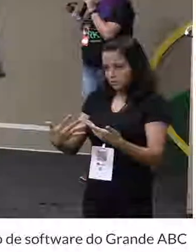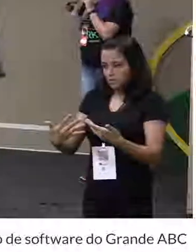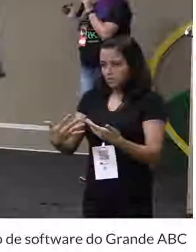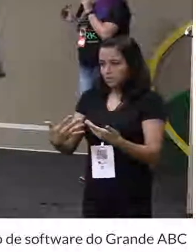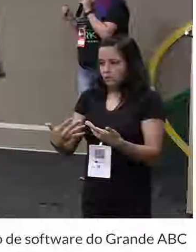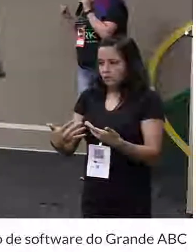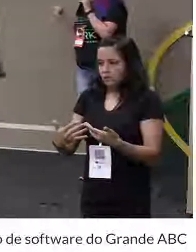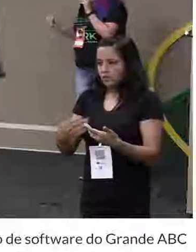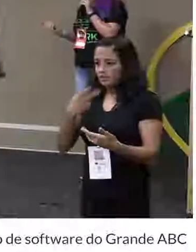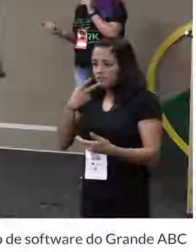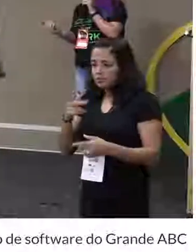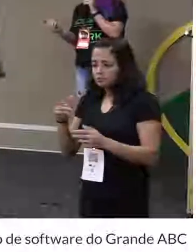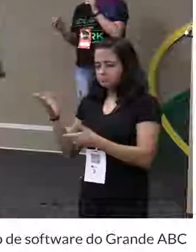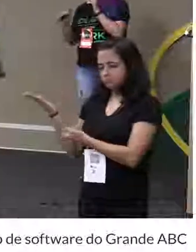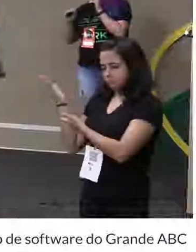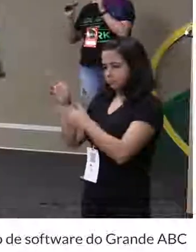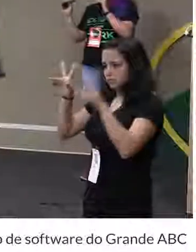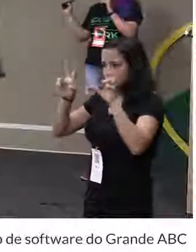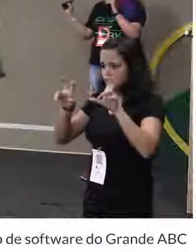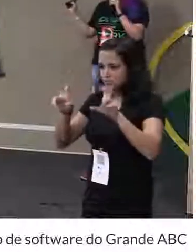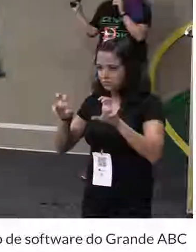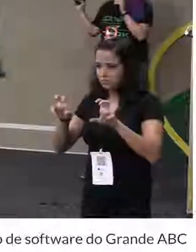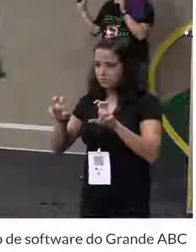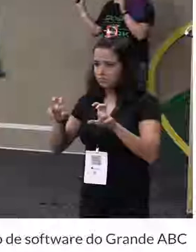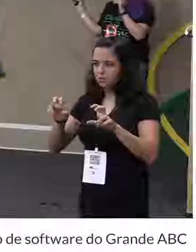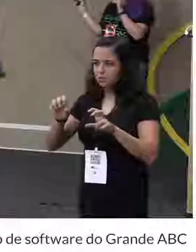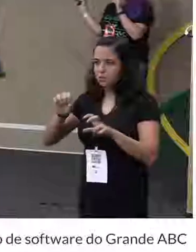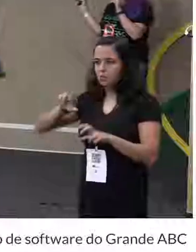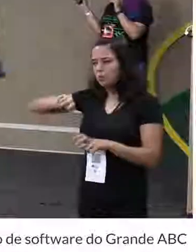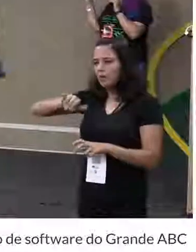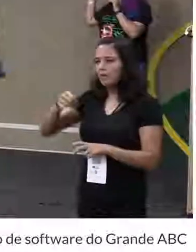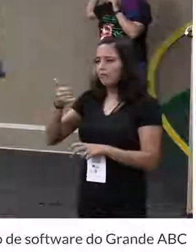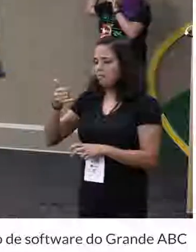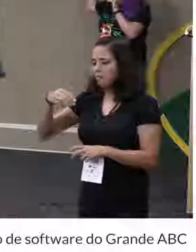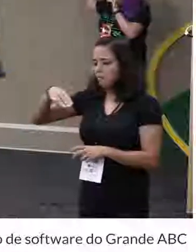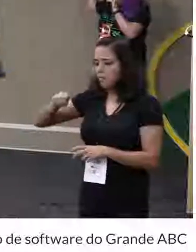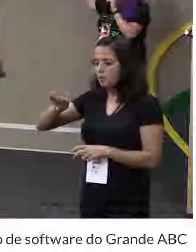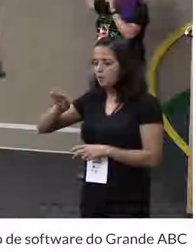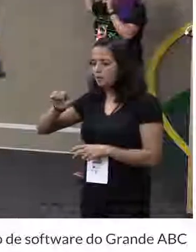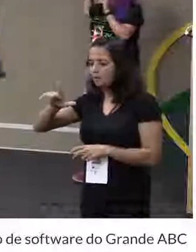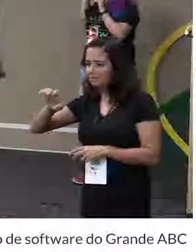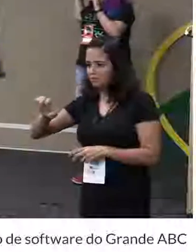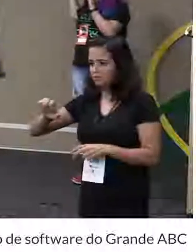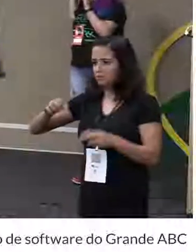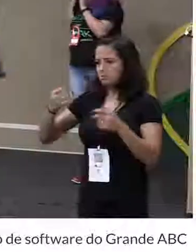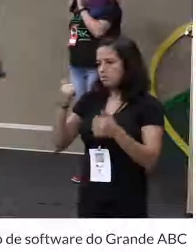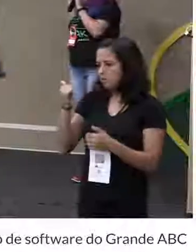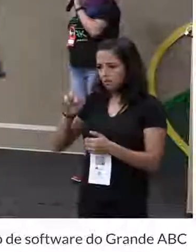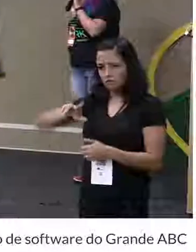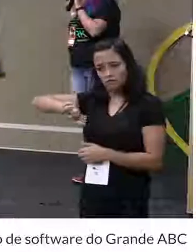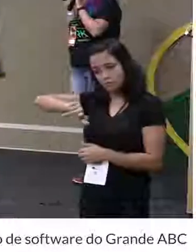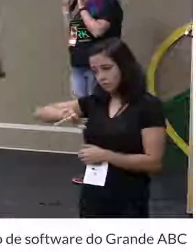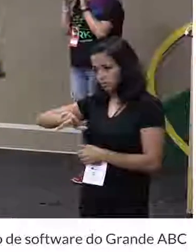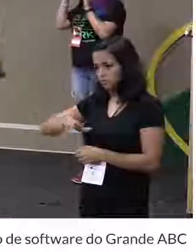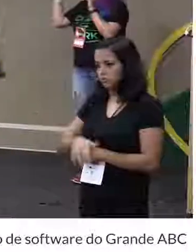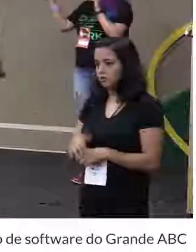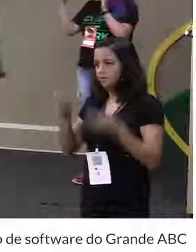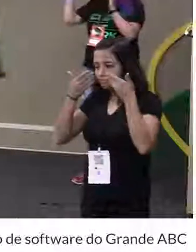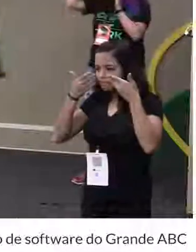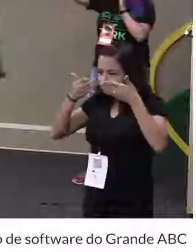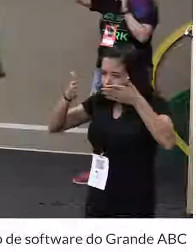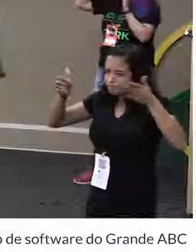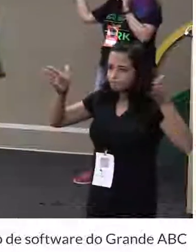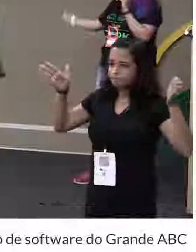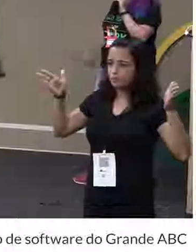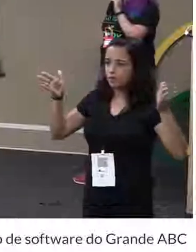Quando eu falo componentes nativos, não quero falar nada de mobile. Vamos tirar o mobile da cabeça e vamos abrir nossa